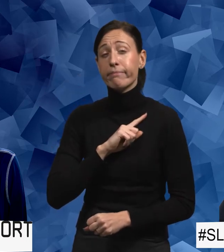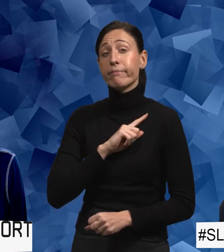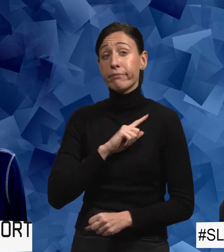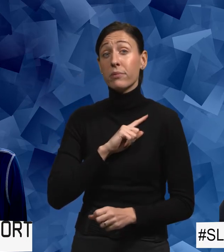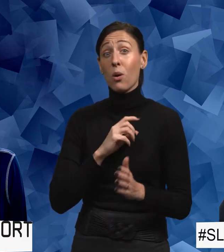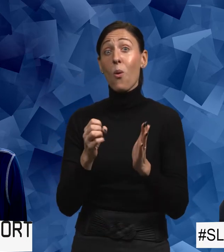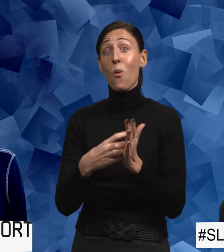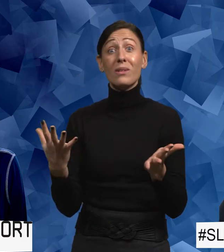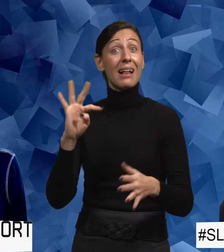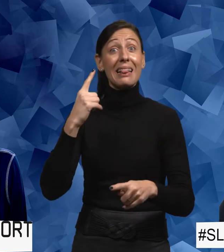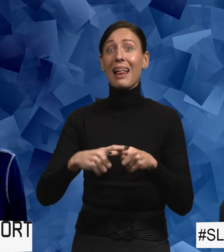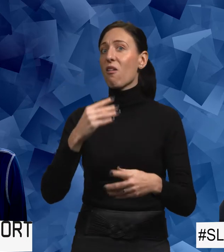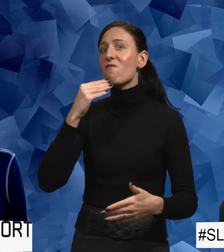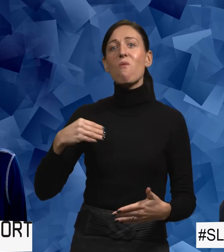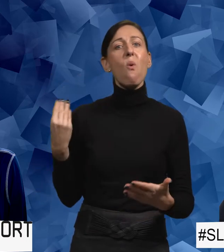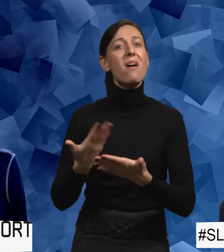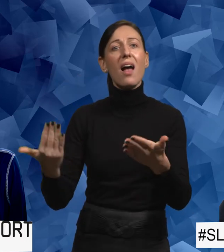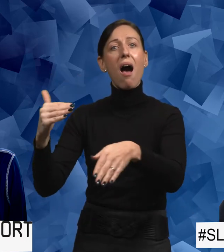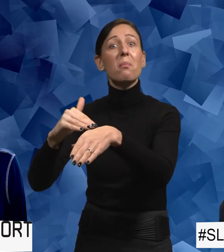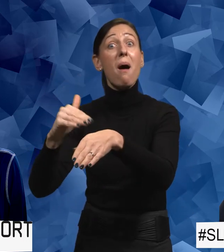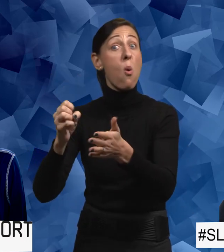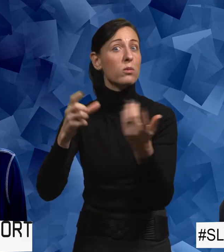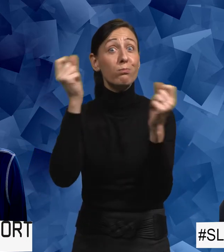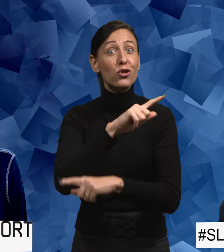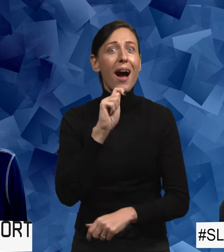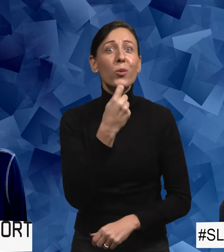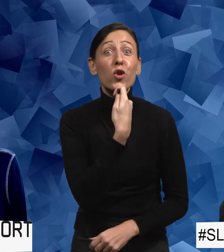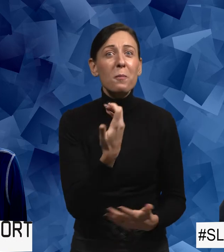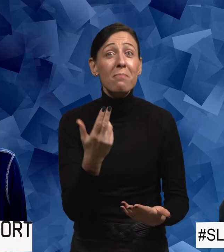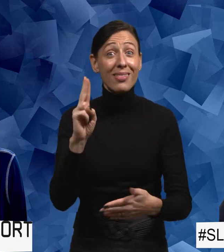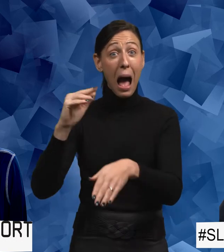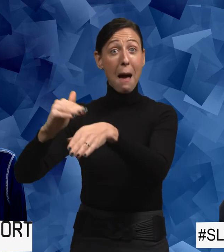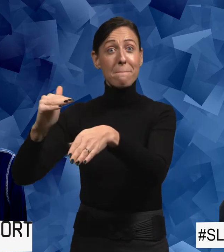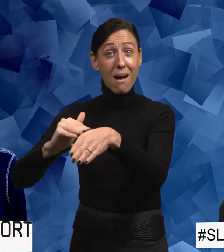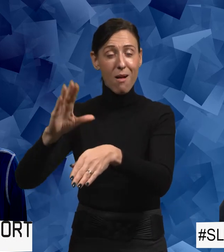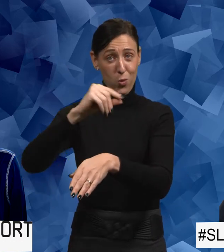man helt enkelt inte vågar anmäla för du är inte anonym när du anmäler. Och det är ett dilemma.